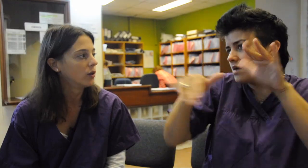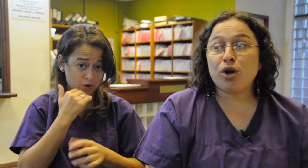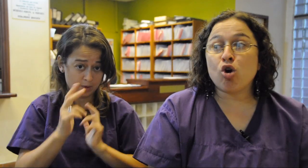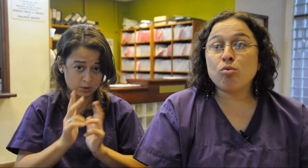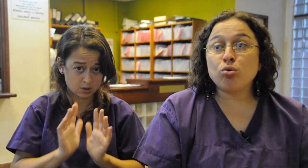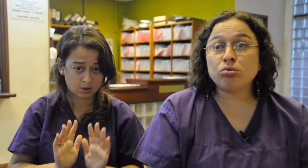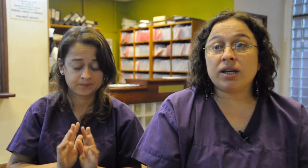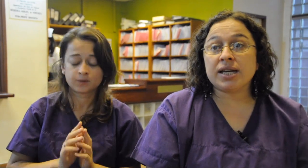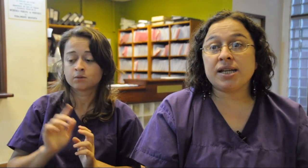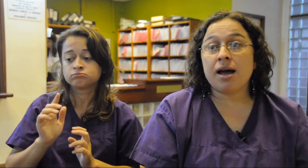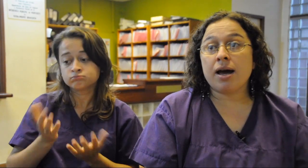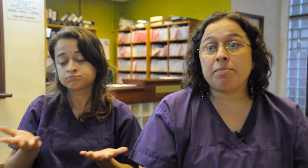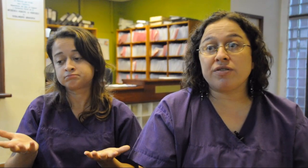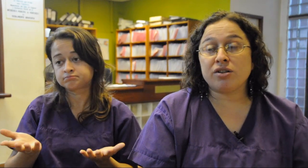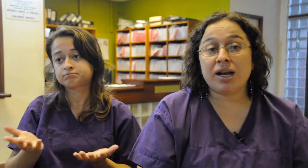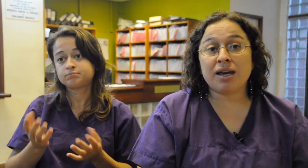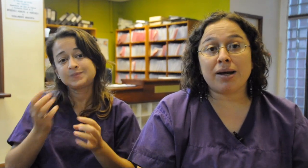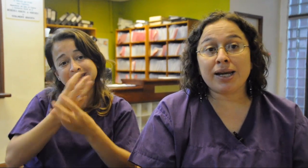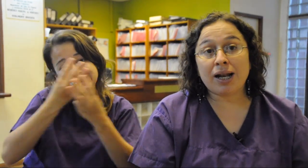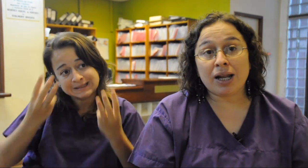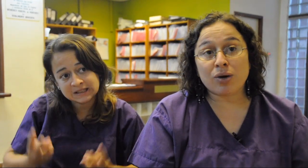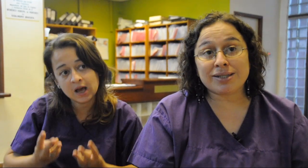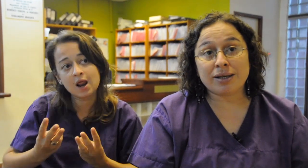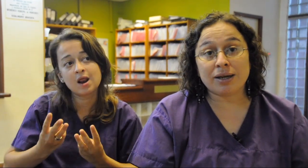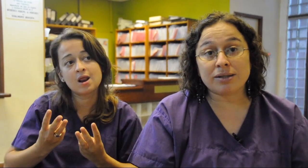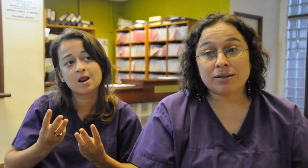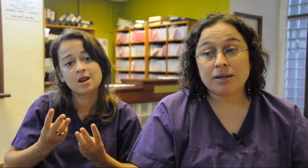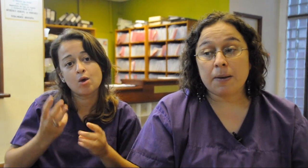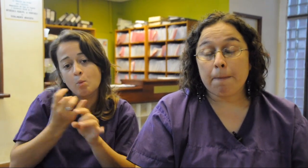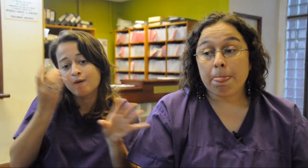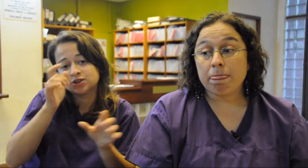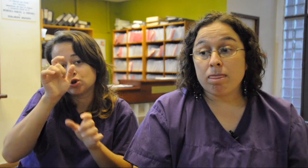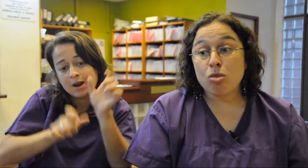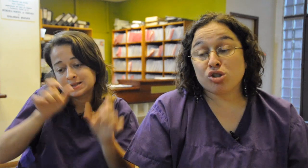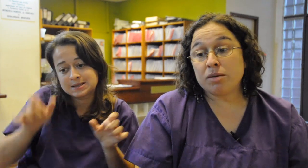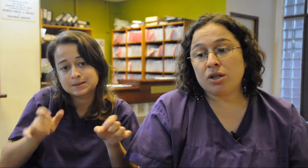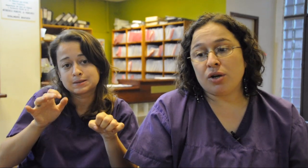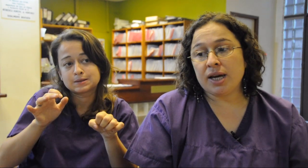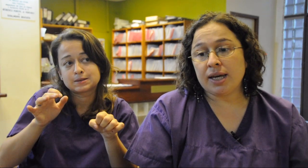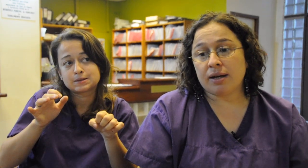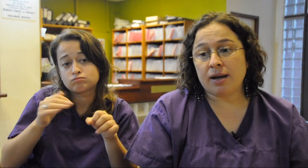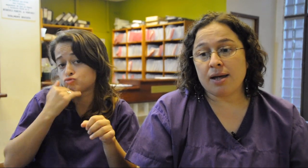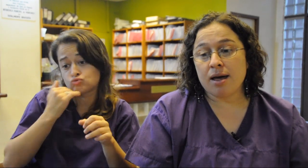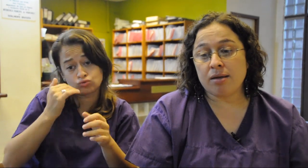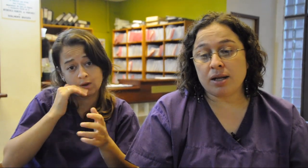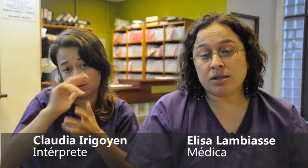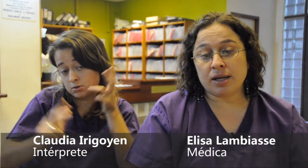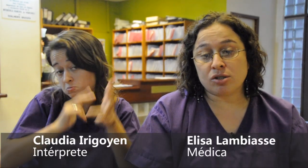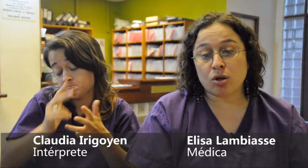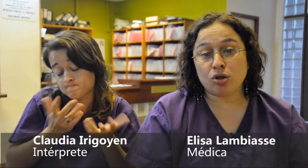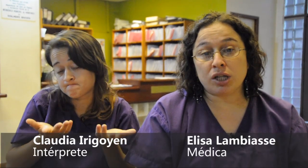nuevo. No es común que haya profesionales que manejen la lengua de señas, no sé, mi teoría es que en realidad